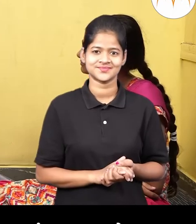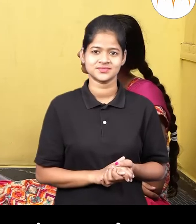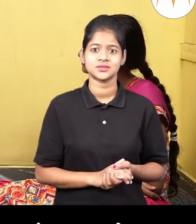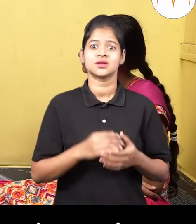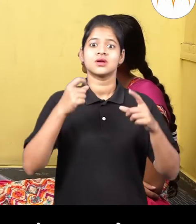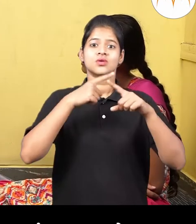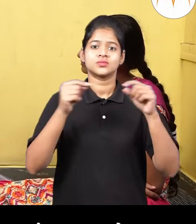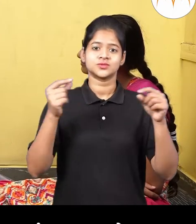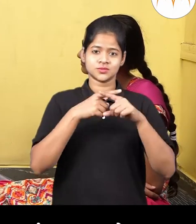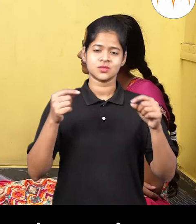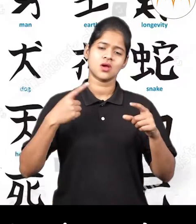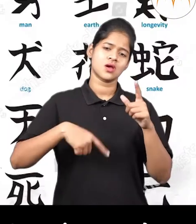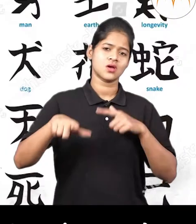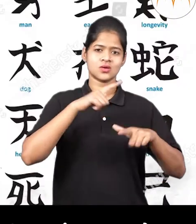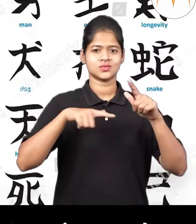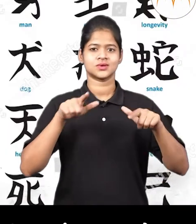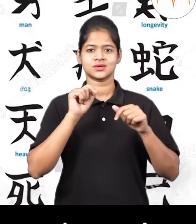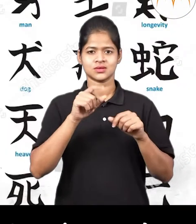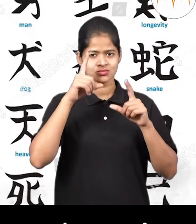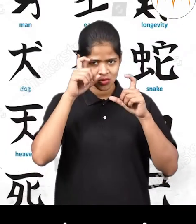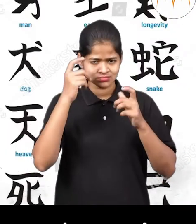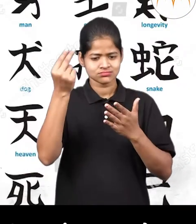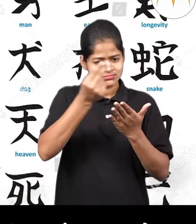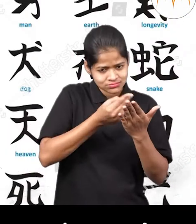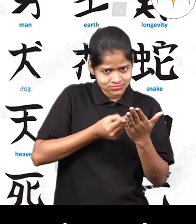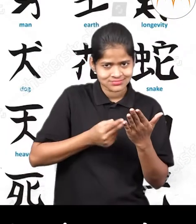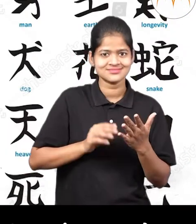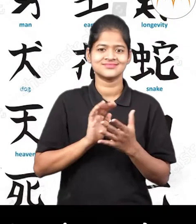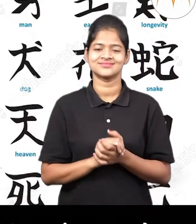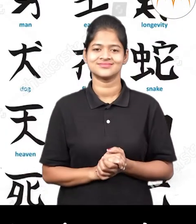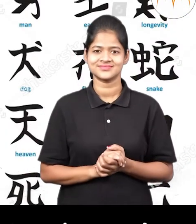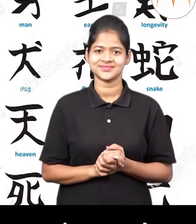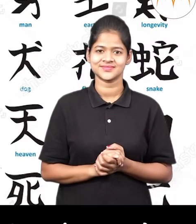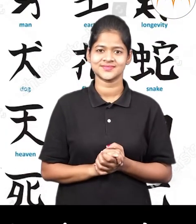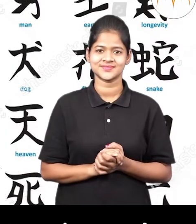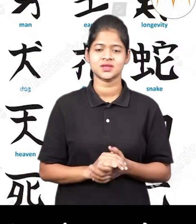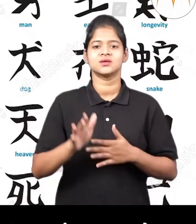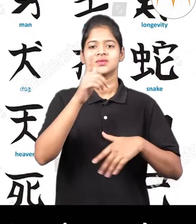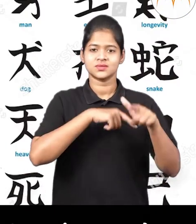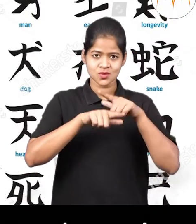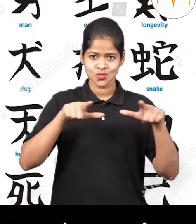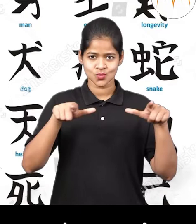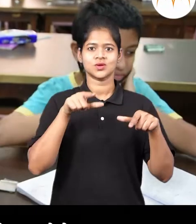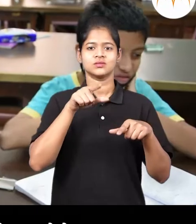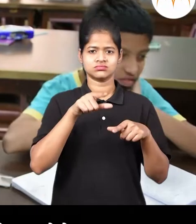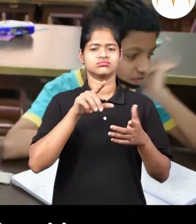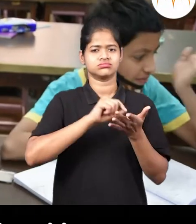बोली भाषा असुशकते। किमा जपानी ल क्षरांची भाषा असुशकते।